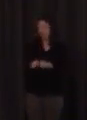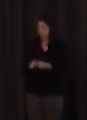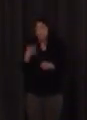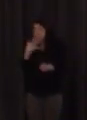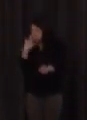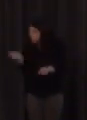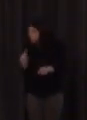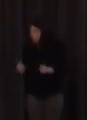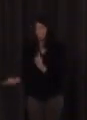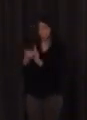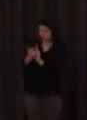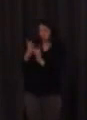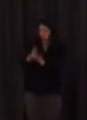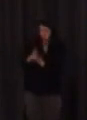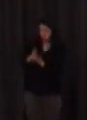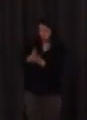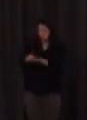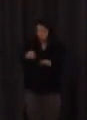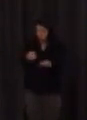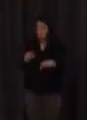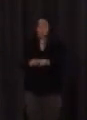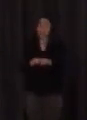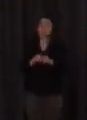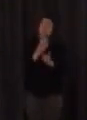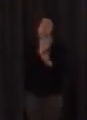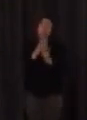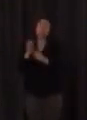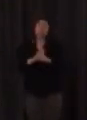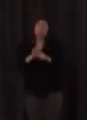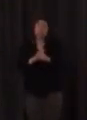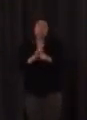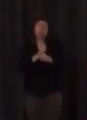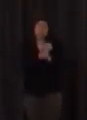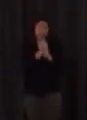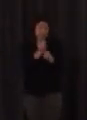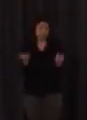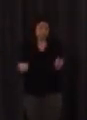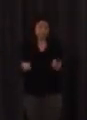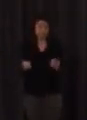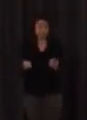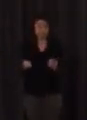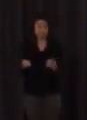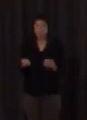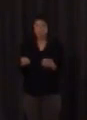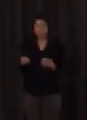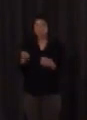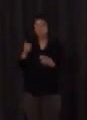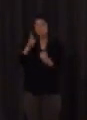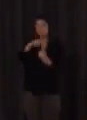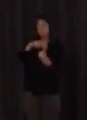de de trabajo es el trabajo la única es un trabajo normal en el que la única diferencia es